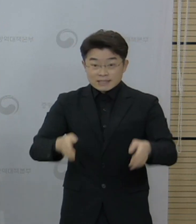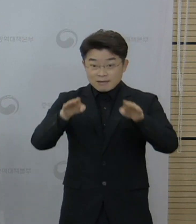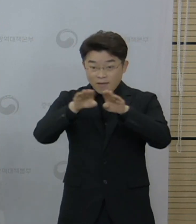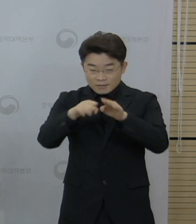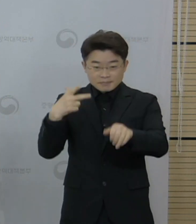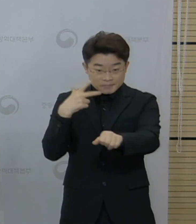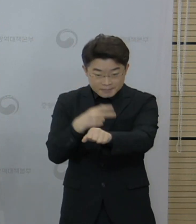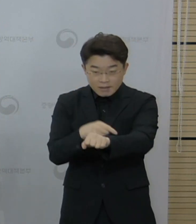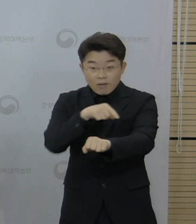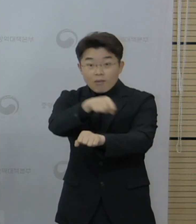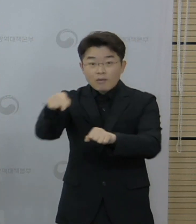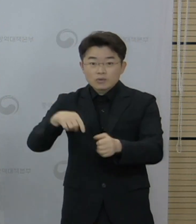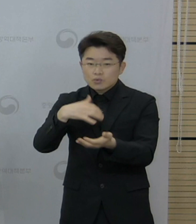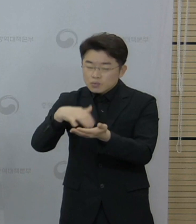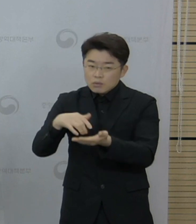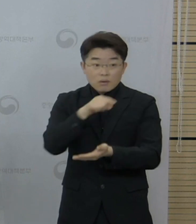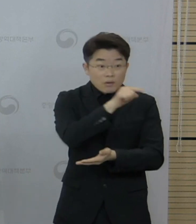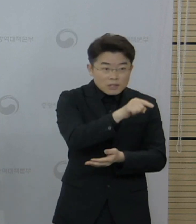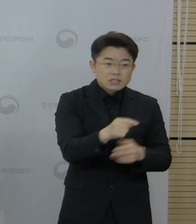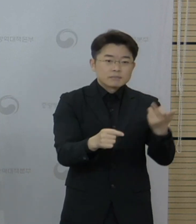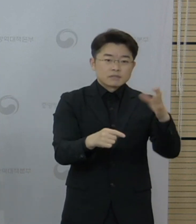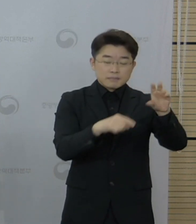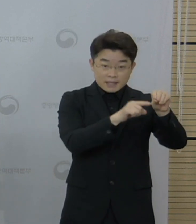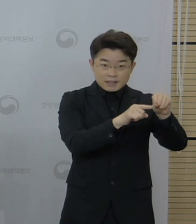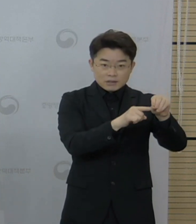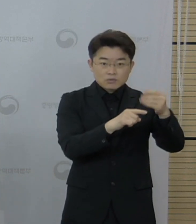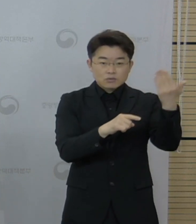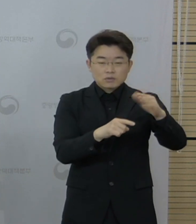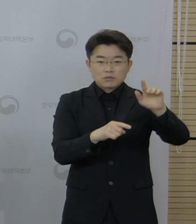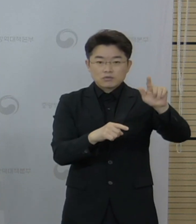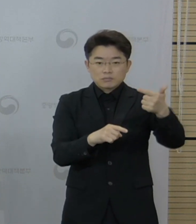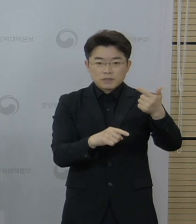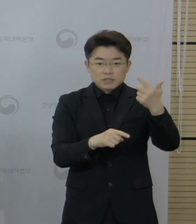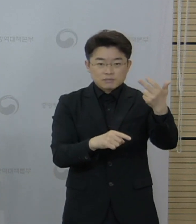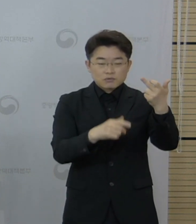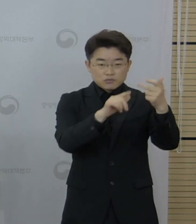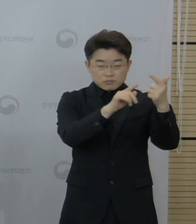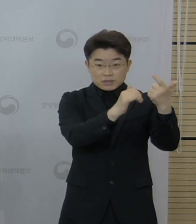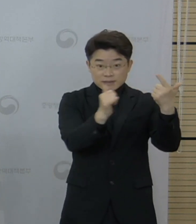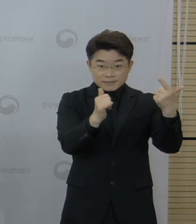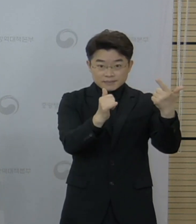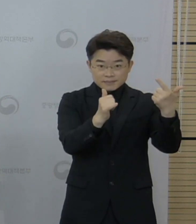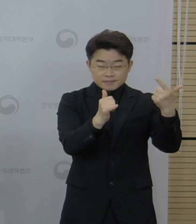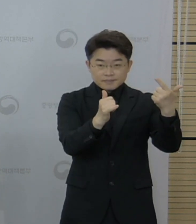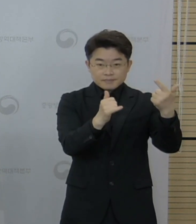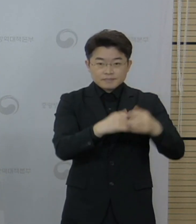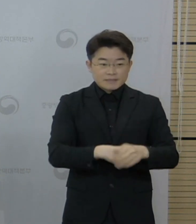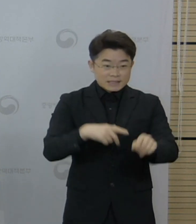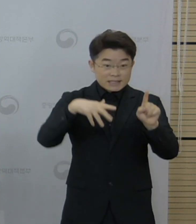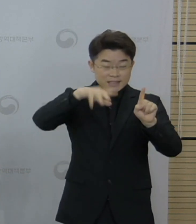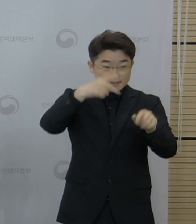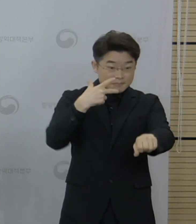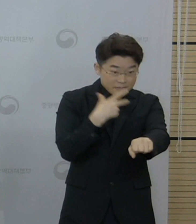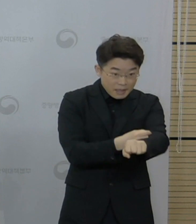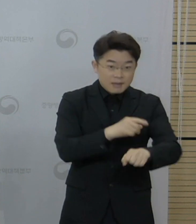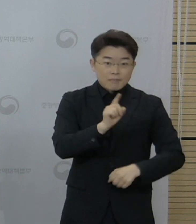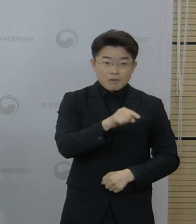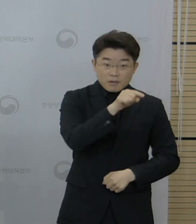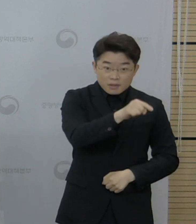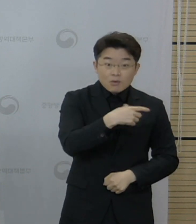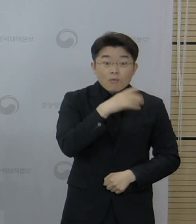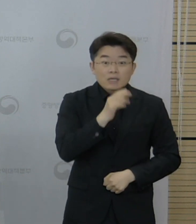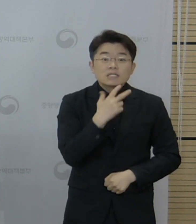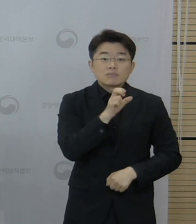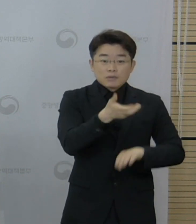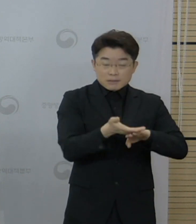종사자분들은 총 17만 9,616명이며, 1차 접종률은 각각 4